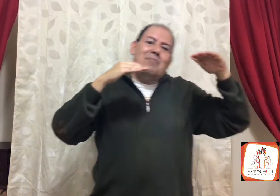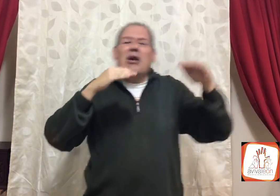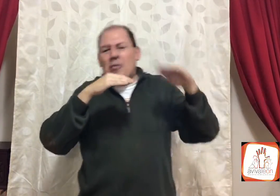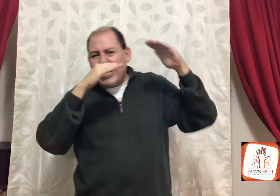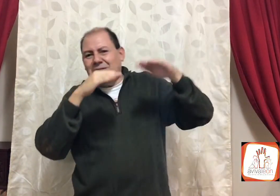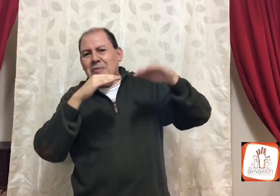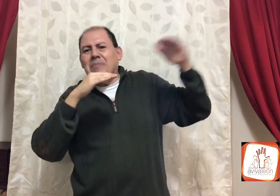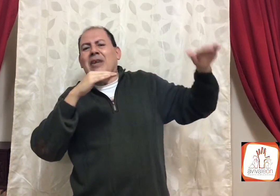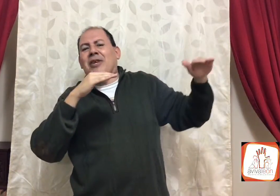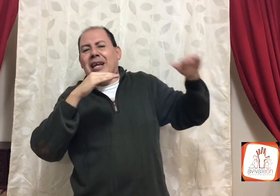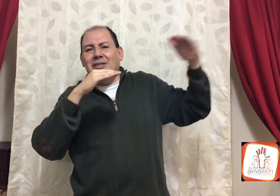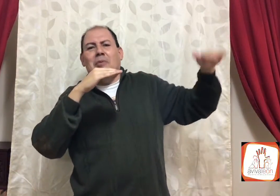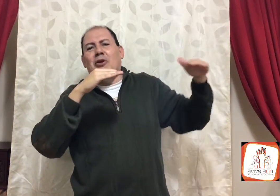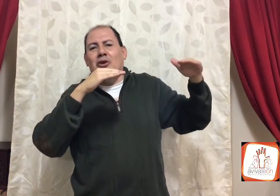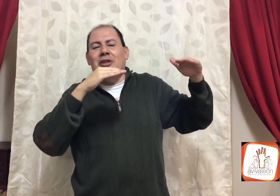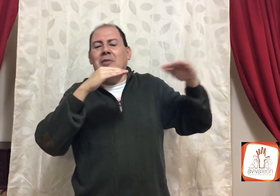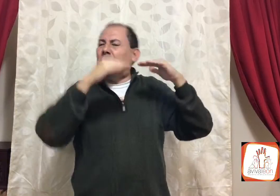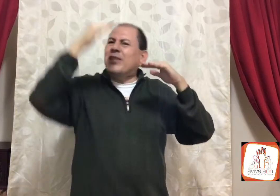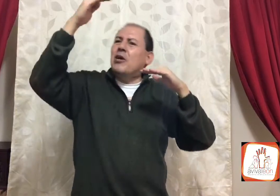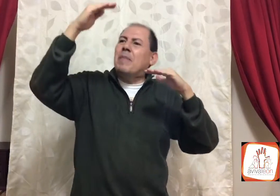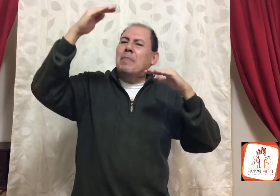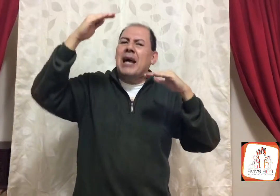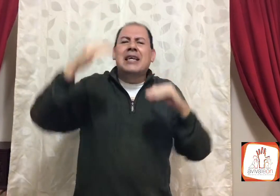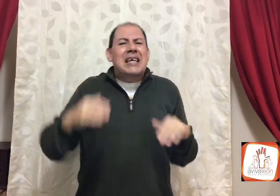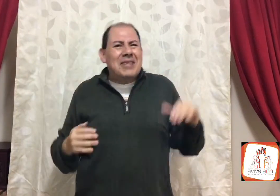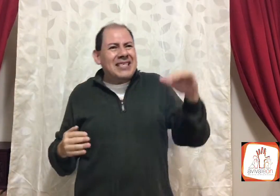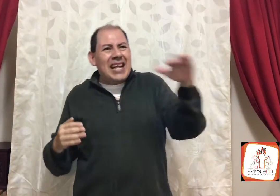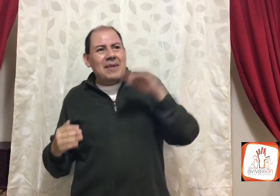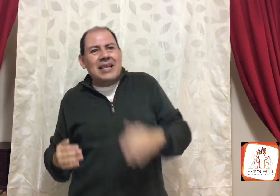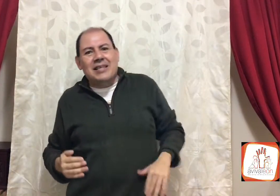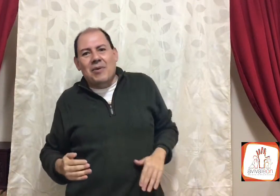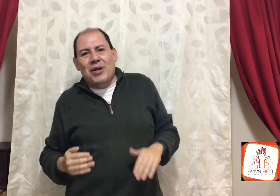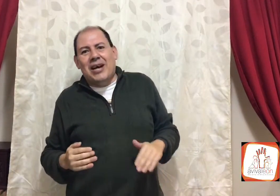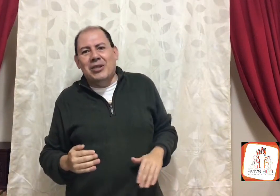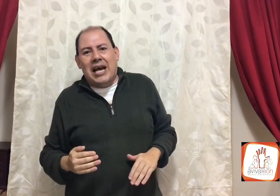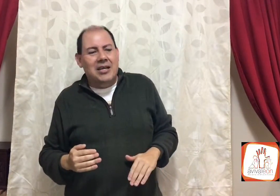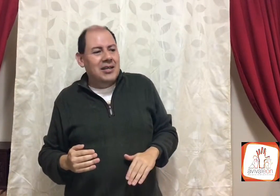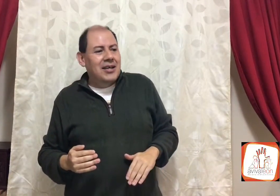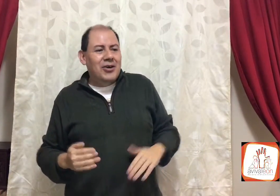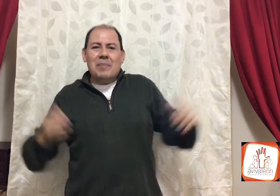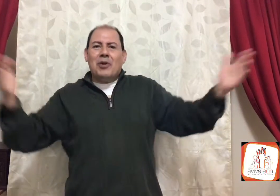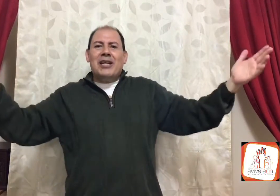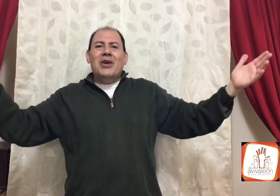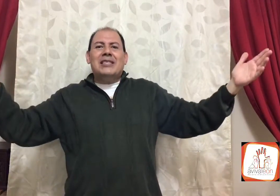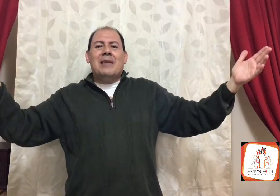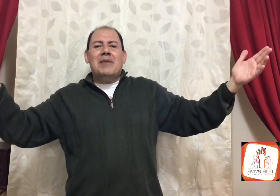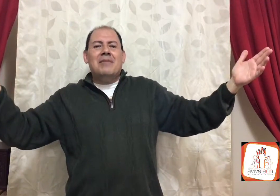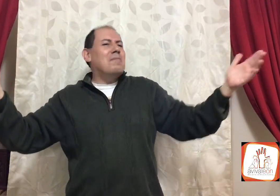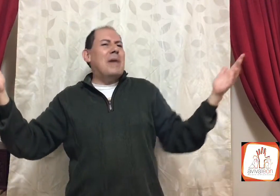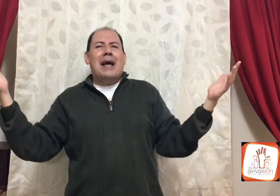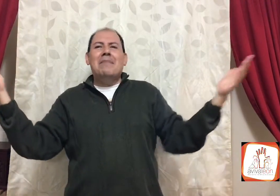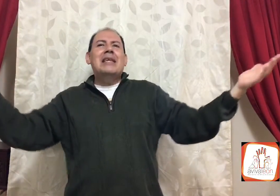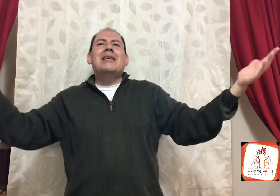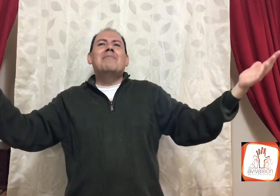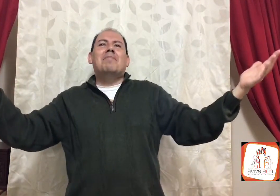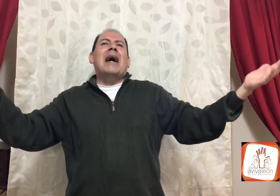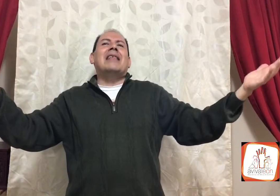pero como ya estoy bien, se lo regreso, pero con condición, pero no tengo papá, pues este Levita se ve buena onda, oye, ¿por qué no eres tan bien para mí, mi padre,